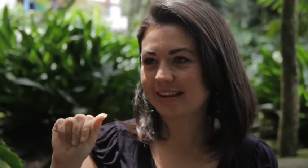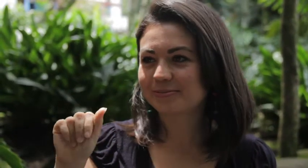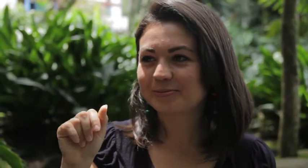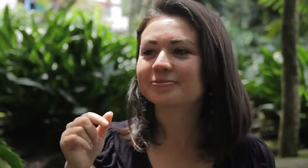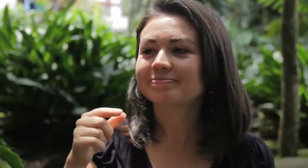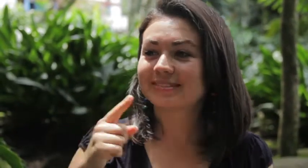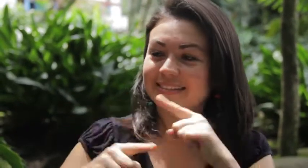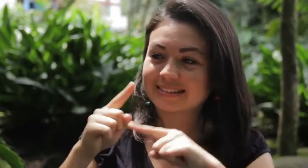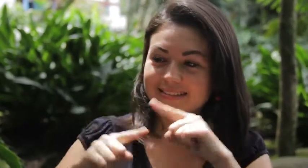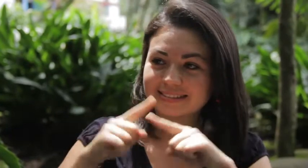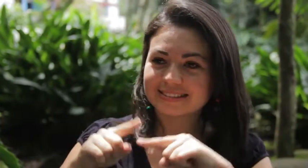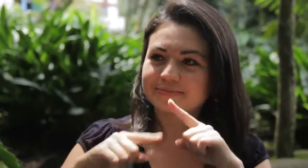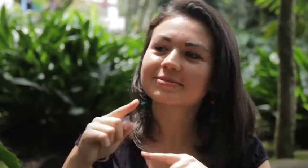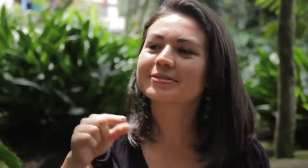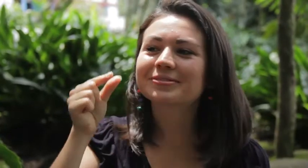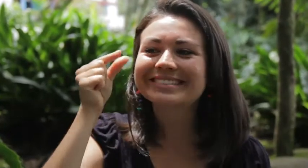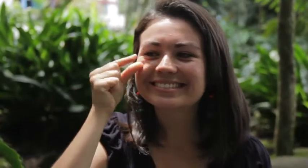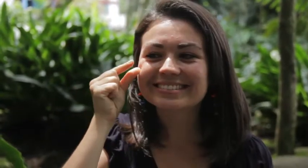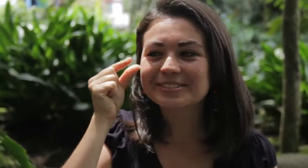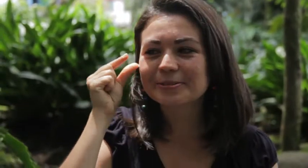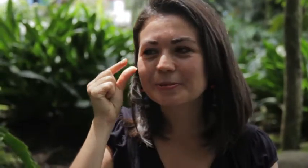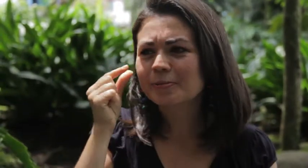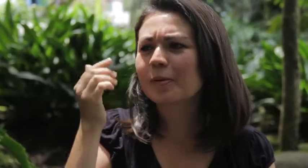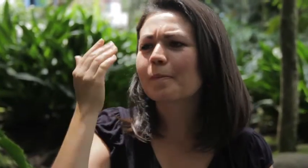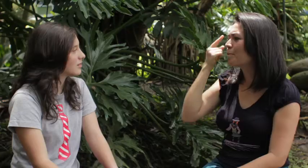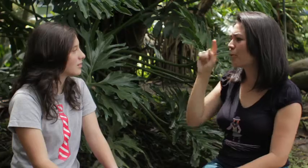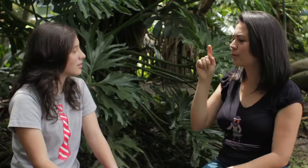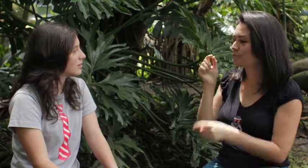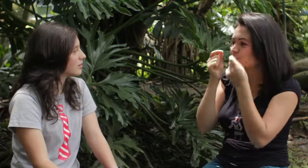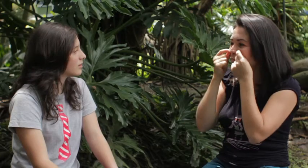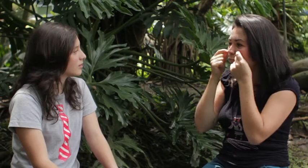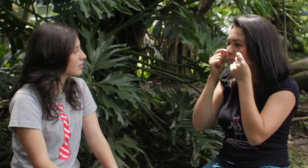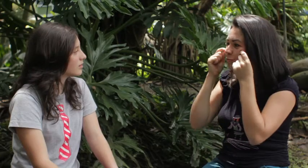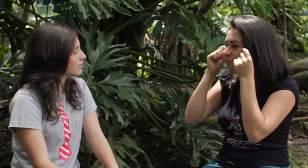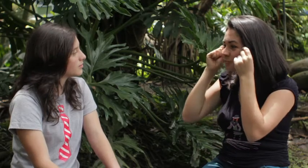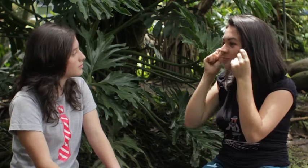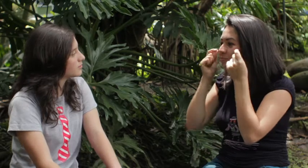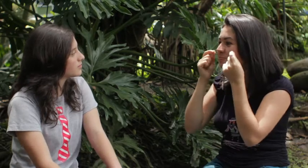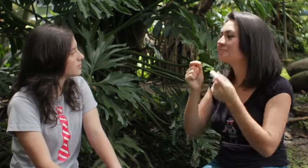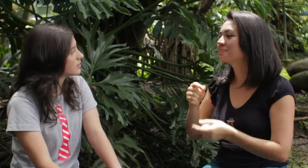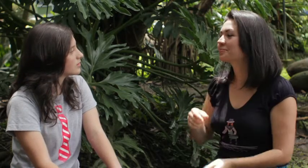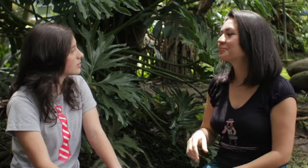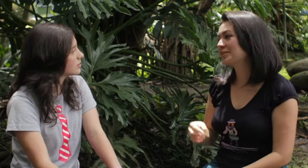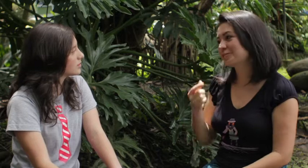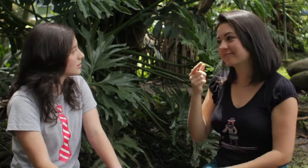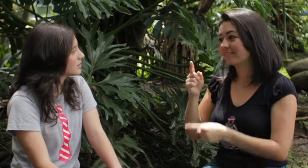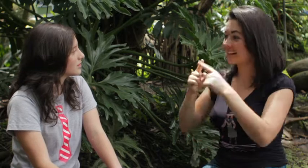Janina Y mi seña es esta Ahora, ¿por qué? Por las tecas que tengo acá en el